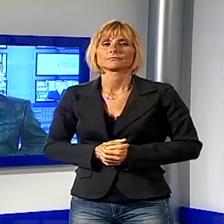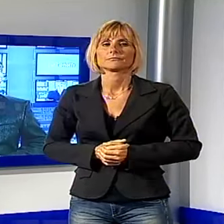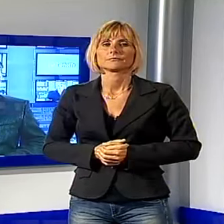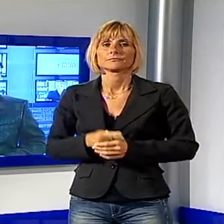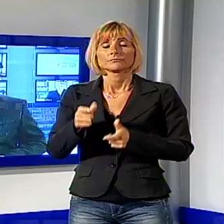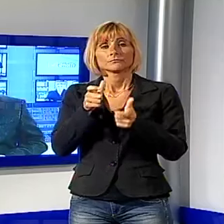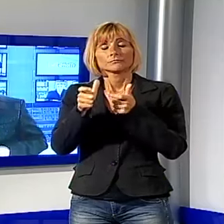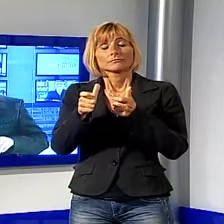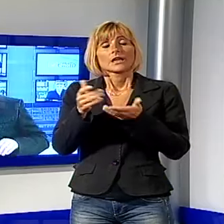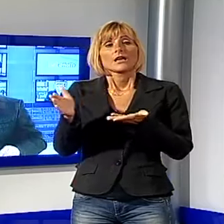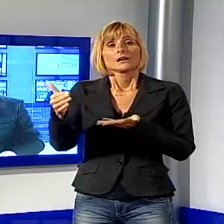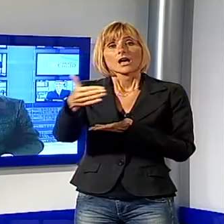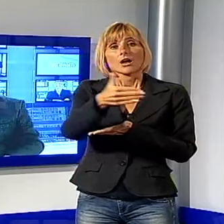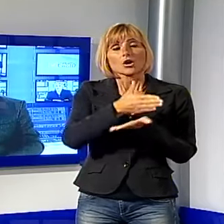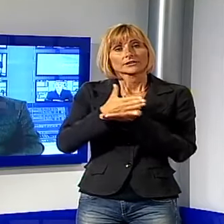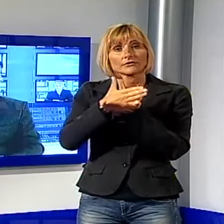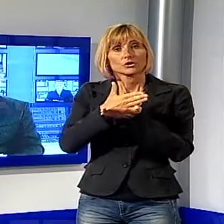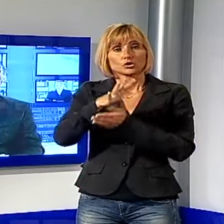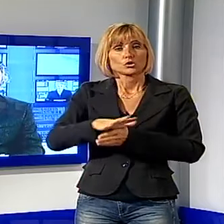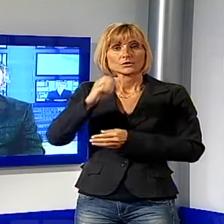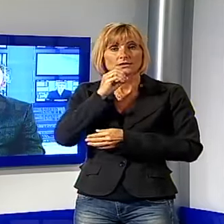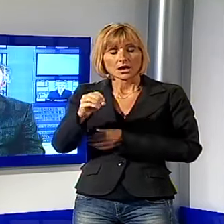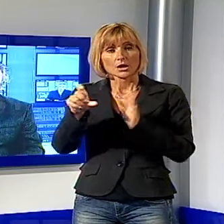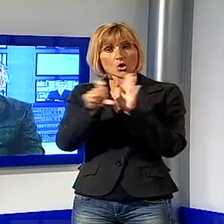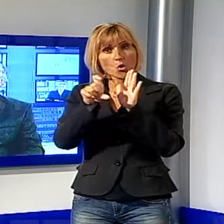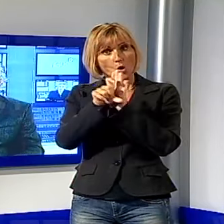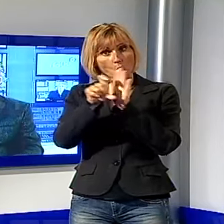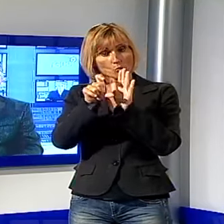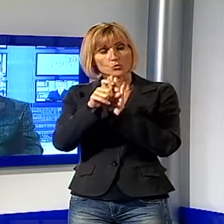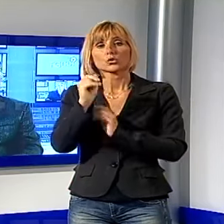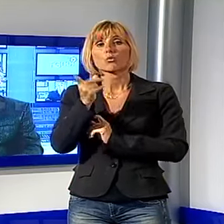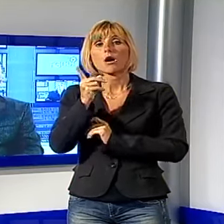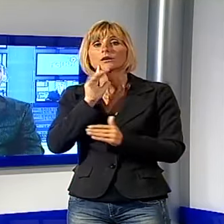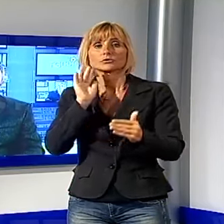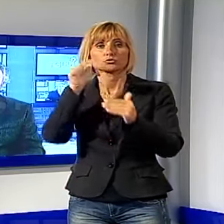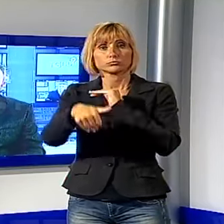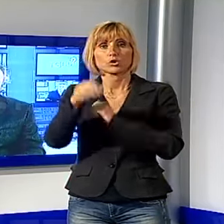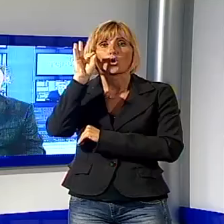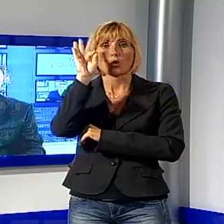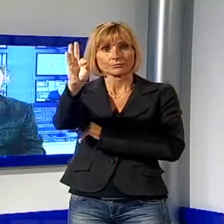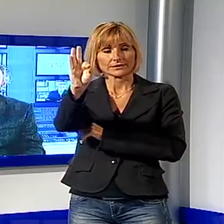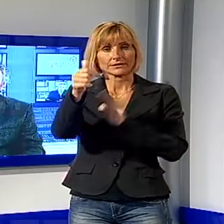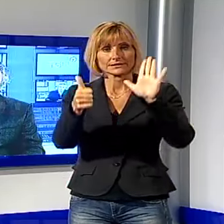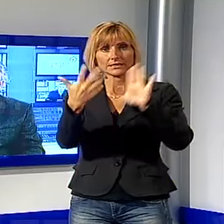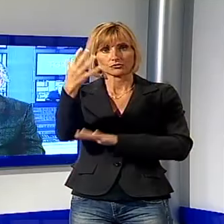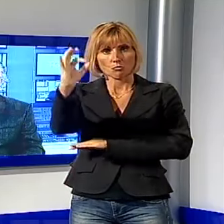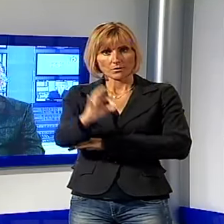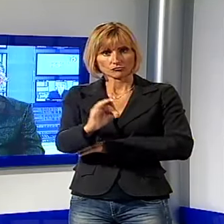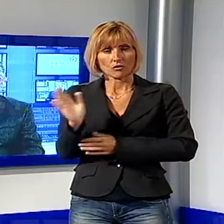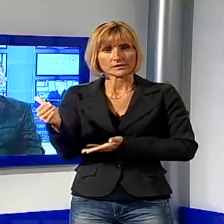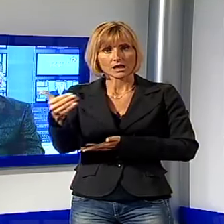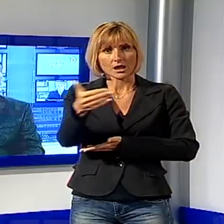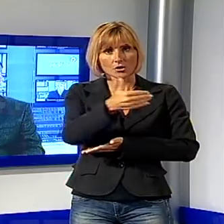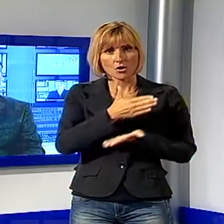Parliamo di raccolta differenziata in Toscana. I Comuni toscani che hanno superato l'obiettivo del 65% di raccolta